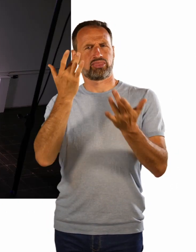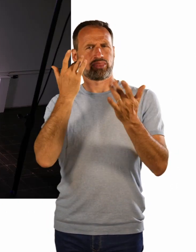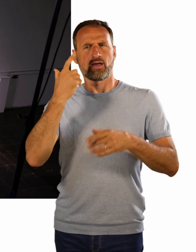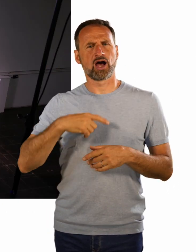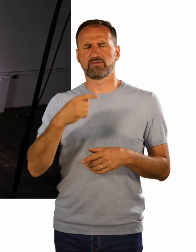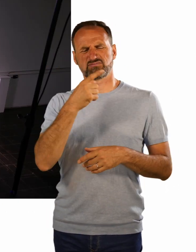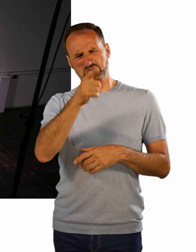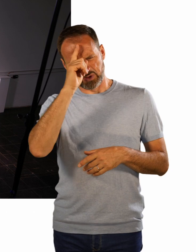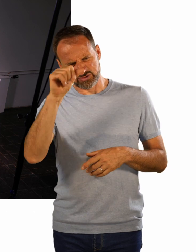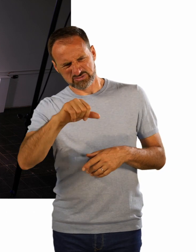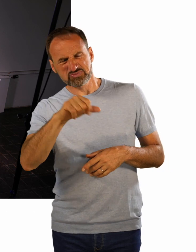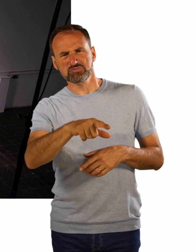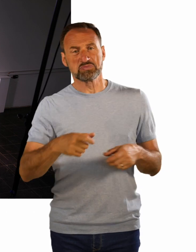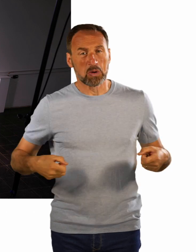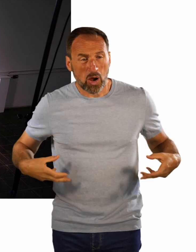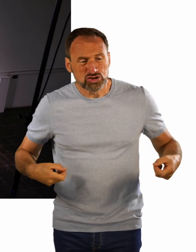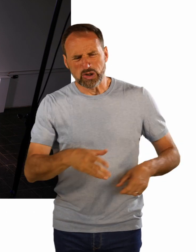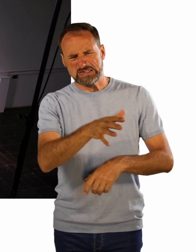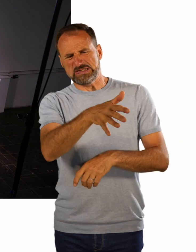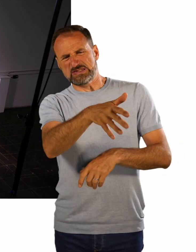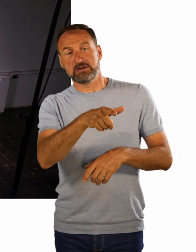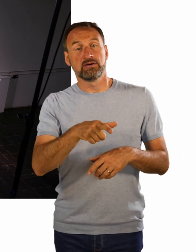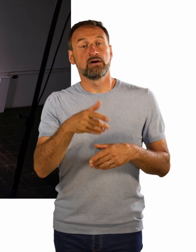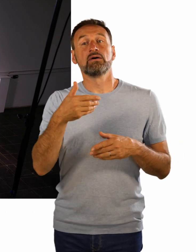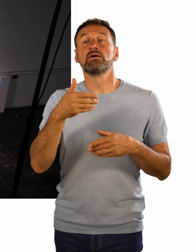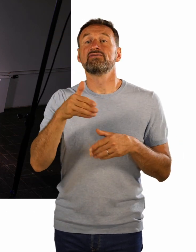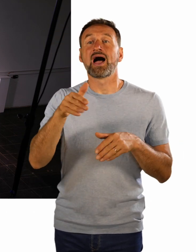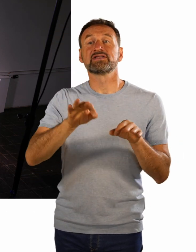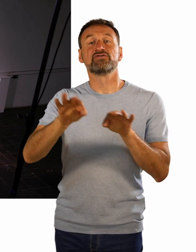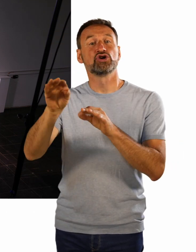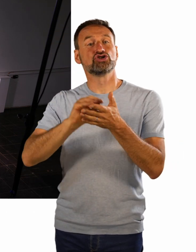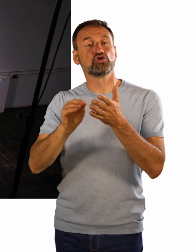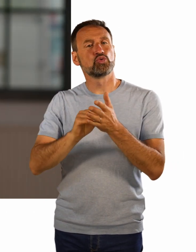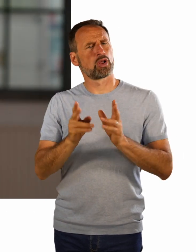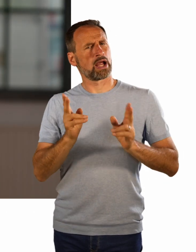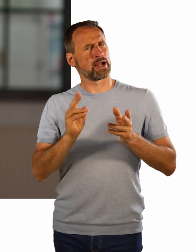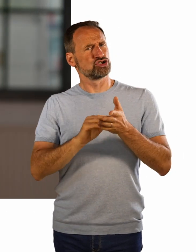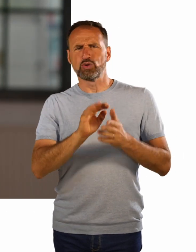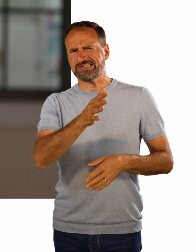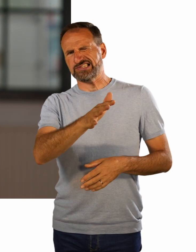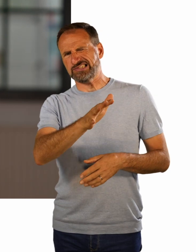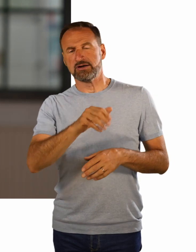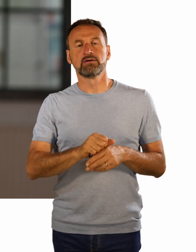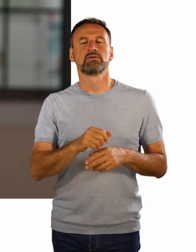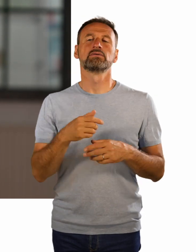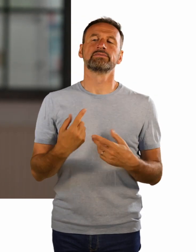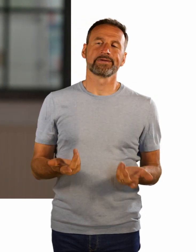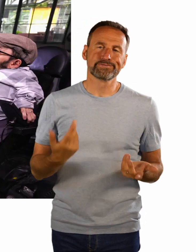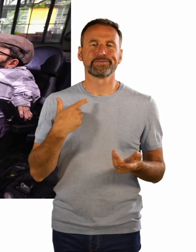Rollstuhl sitze und es nicht verdiene, auf eine weiterführende Regelschule gehen zu dürfen. Dementsprechend bin ich dann an die Förderschule gegangen und hab